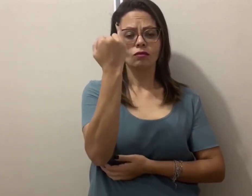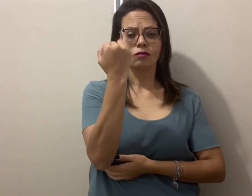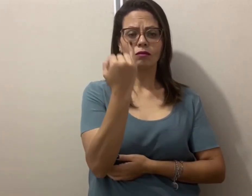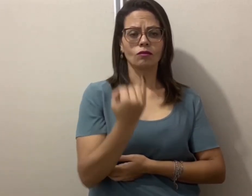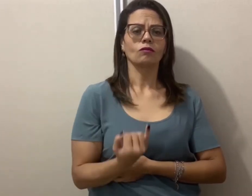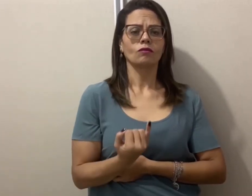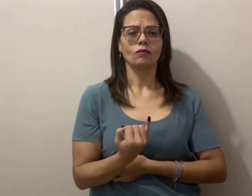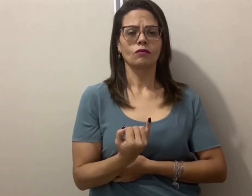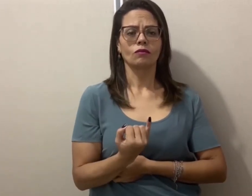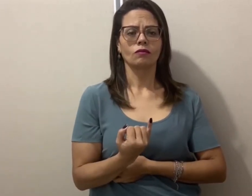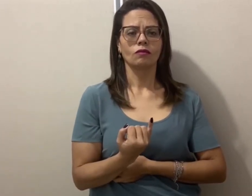Magro.